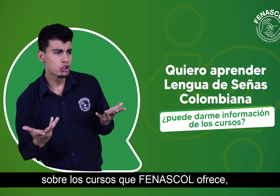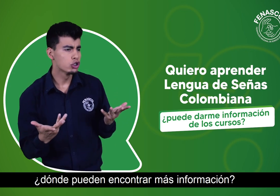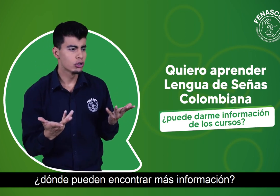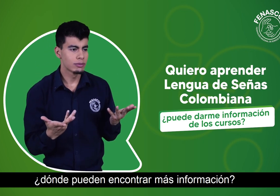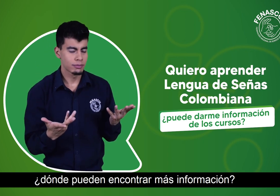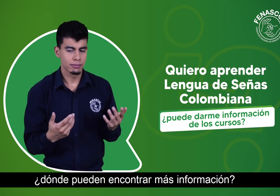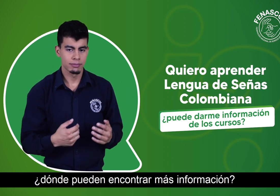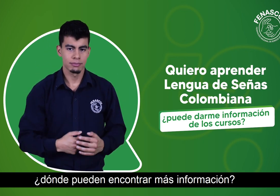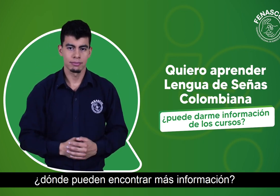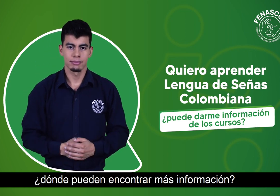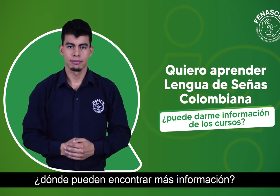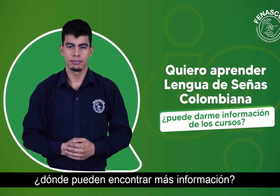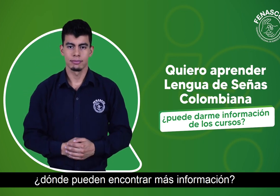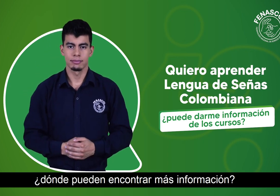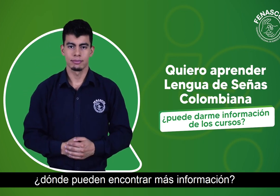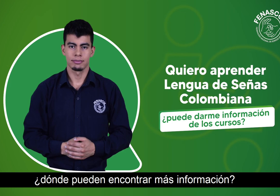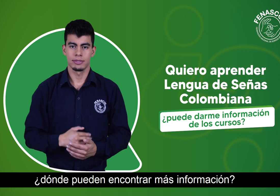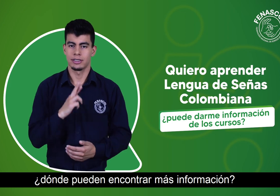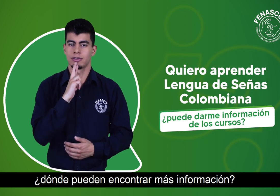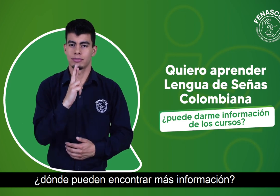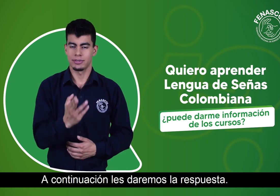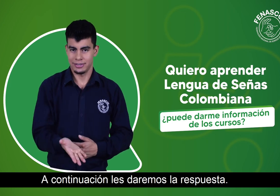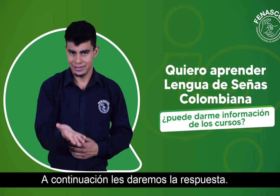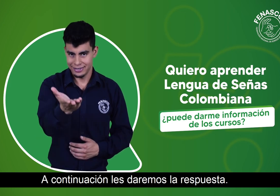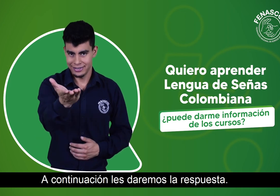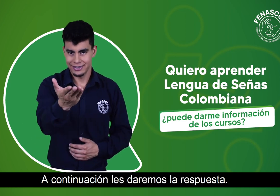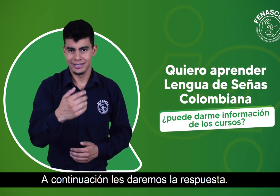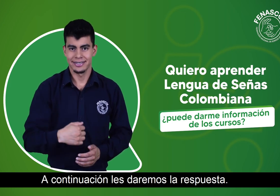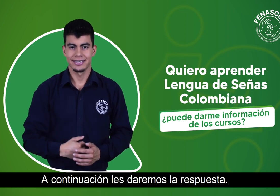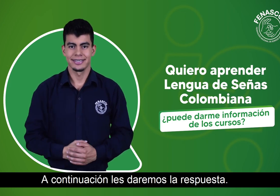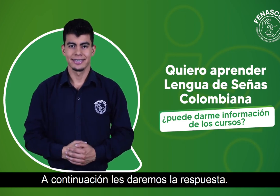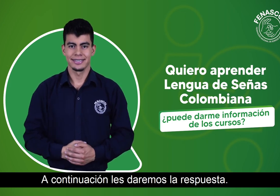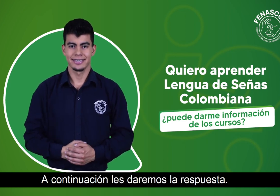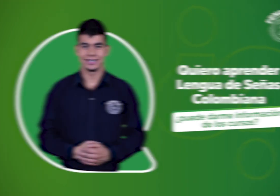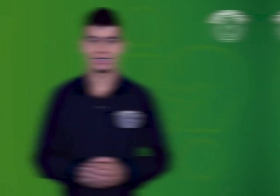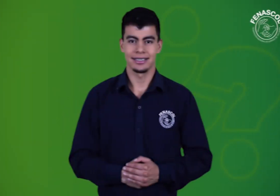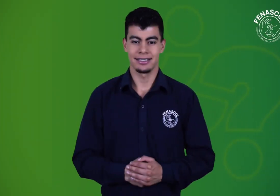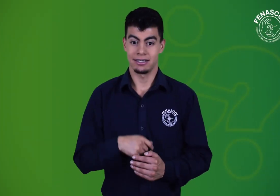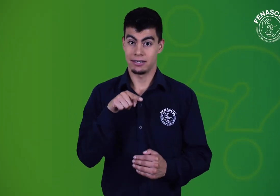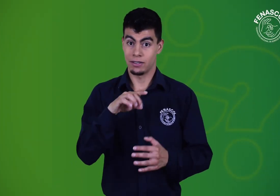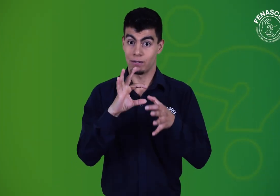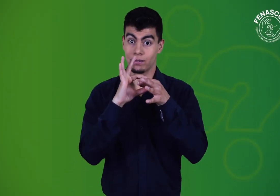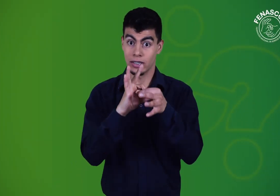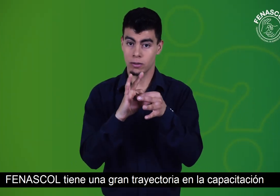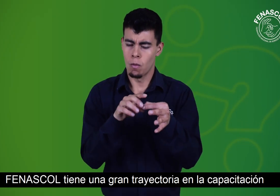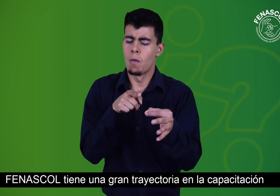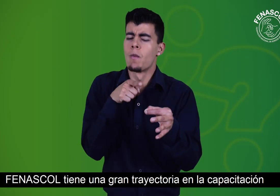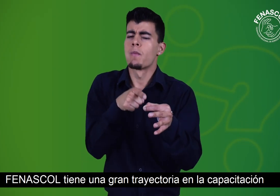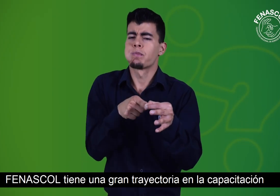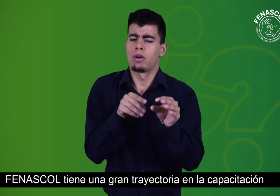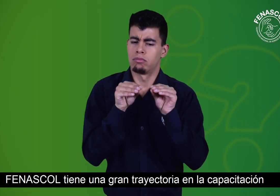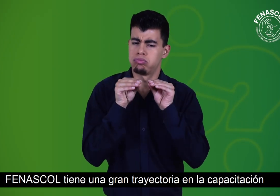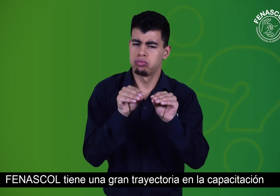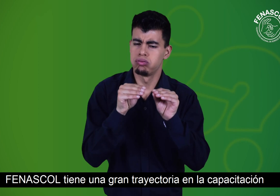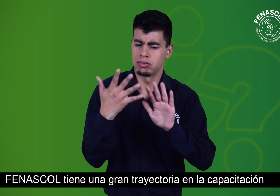¿dónde pueden encontrar más información? A continuación les daremos la respuesta. FENASCOL tiene una gran